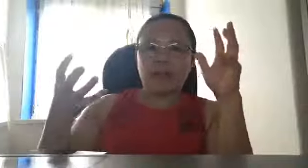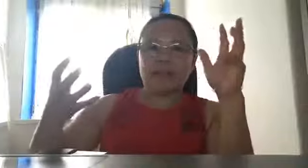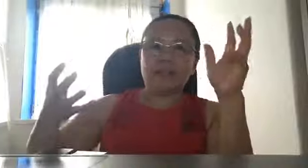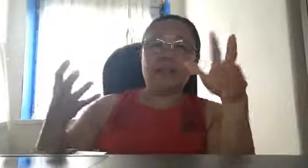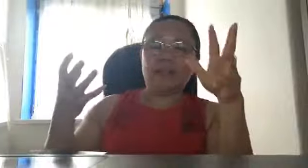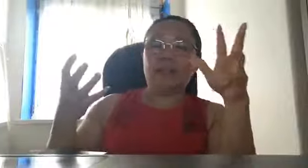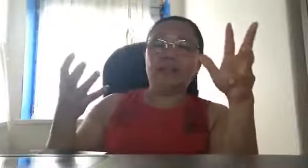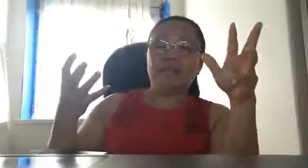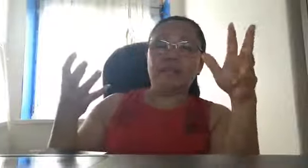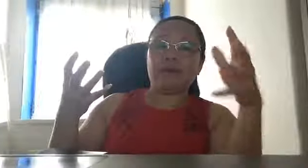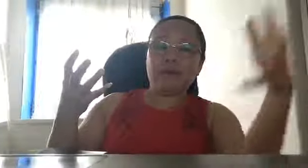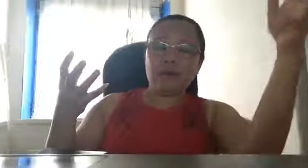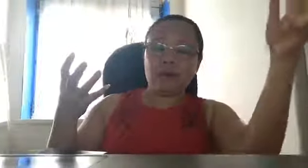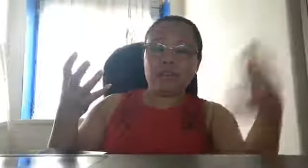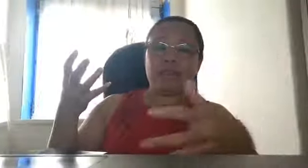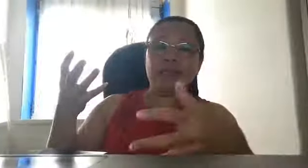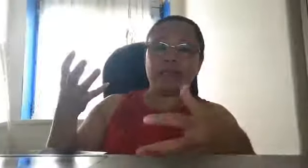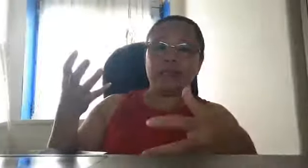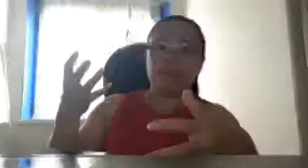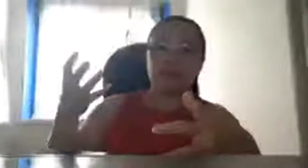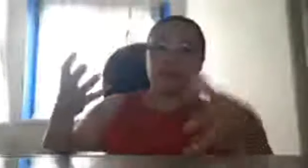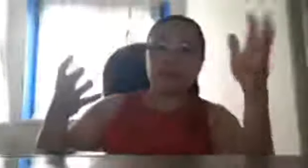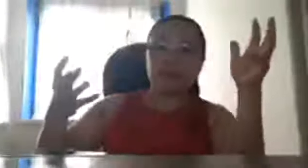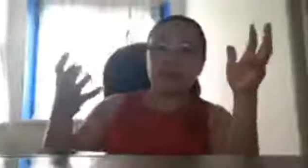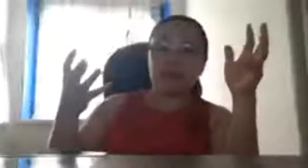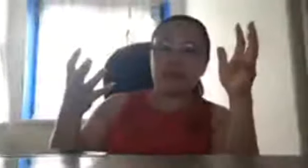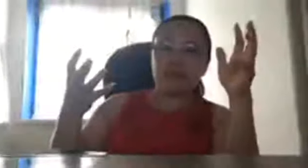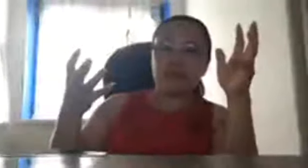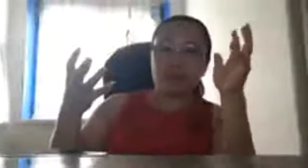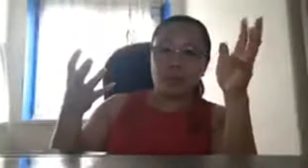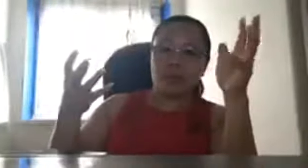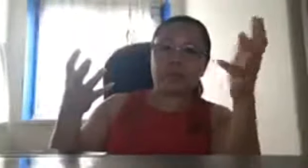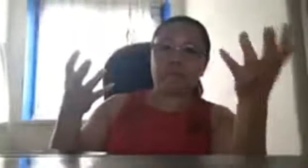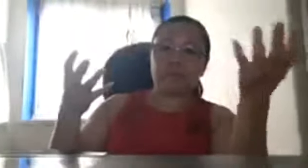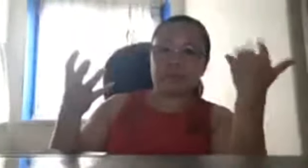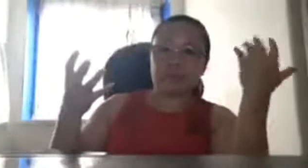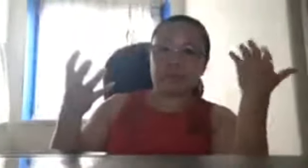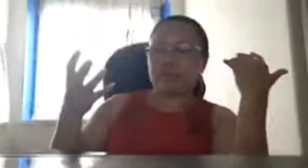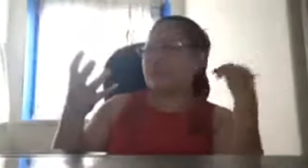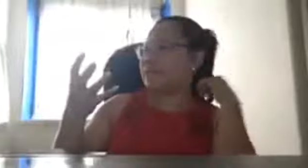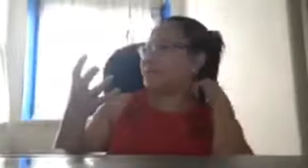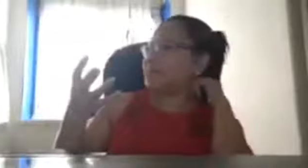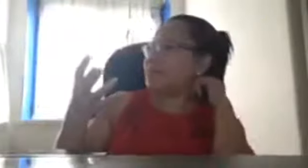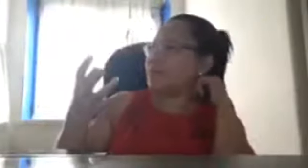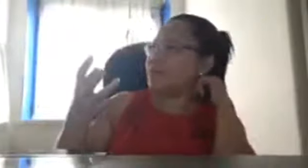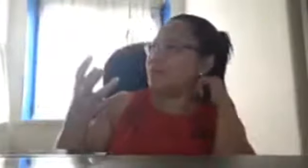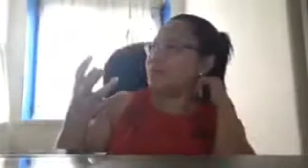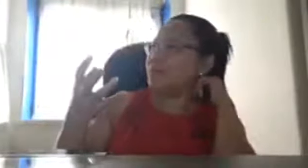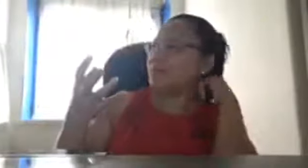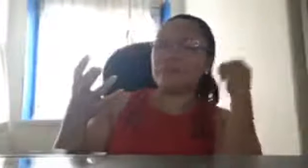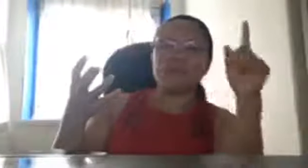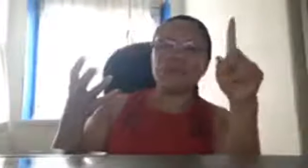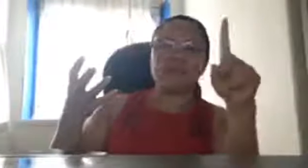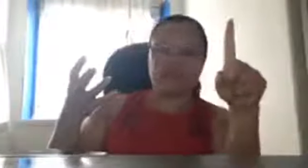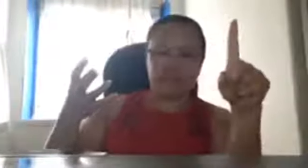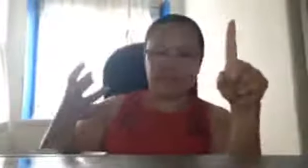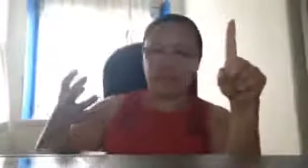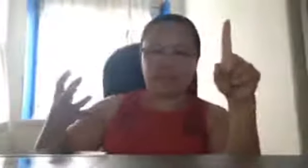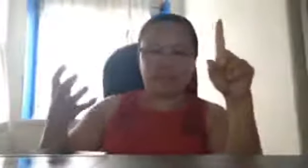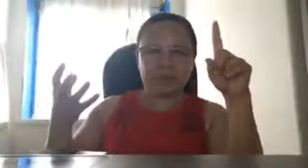siyempre pag magbaon sila ng US at saka dito sa Europe may isang bansa dito sa Europe